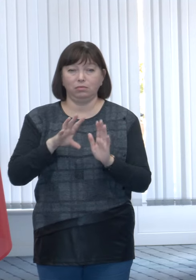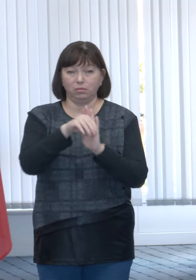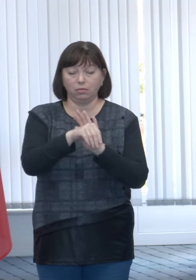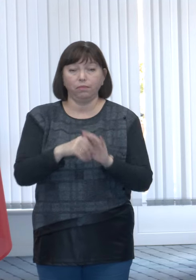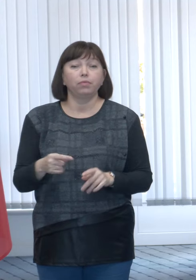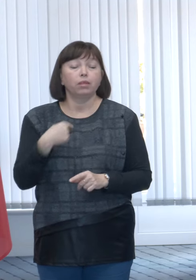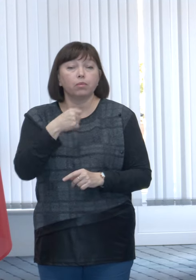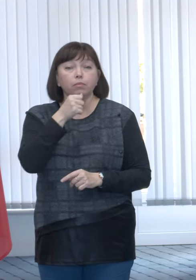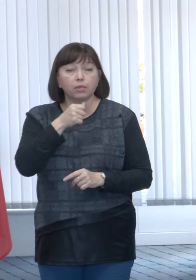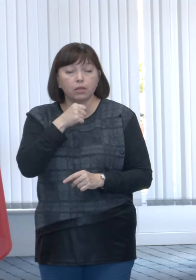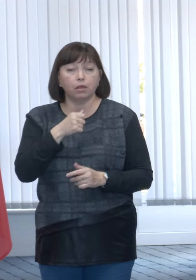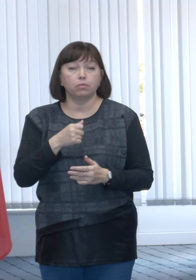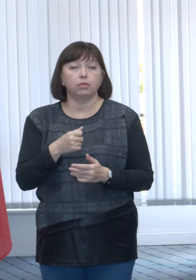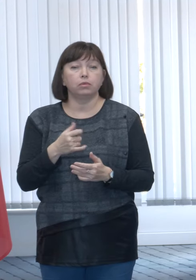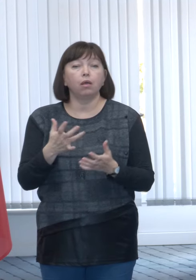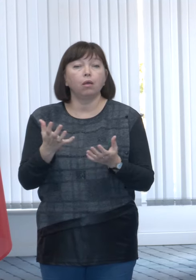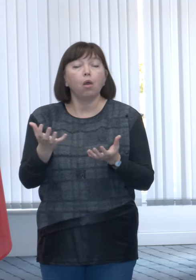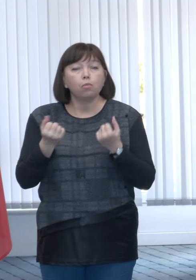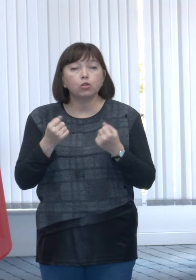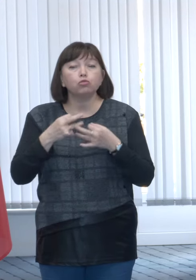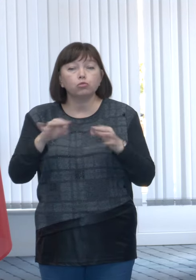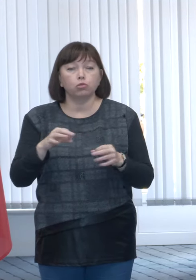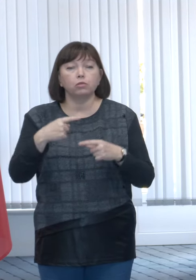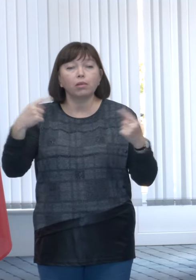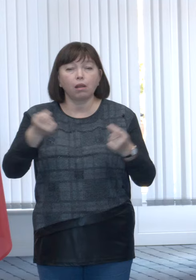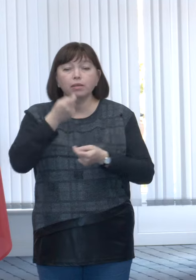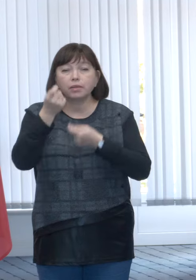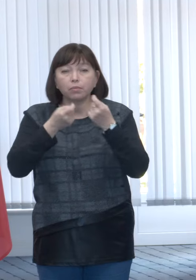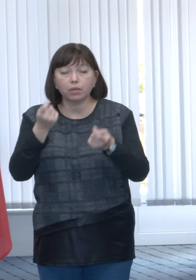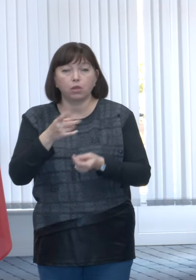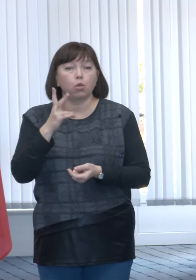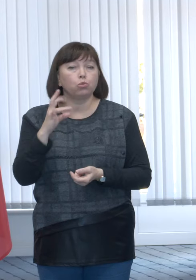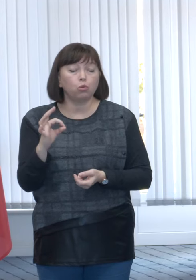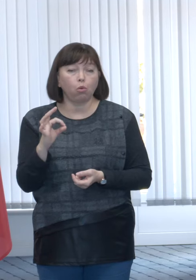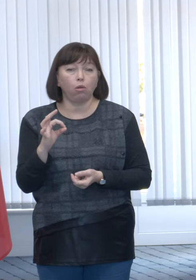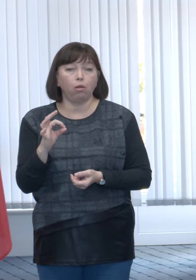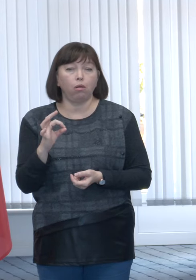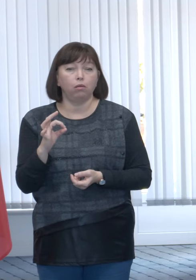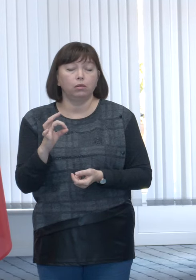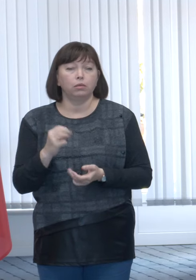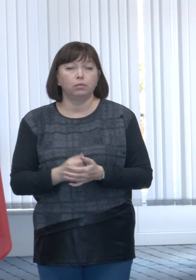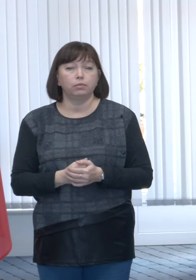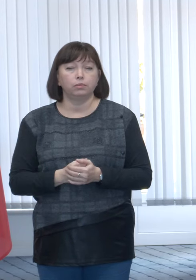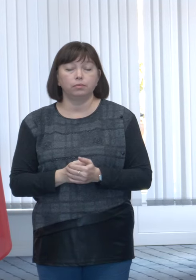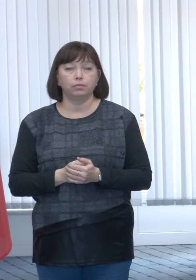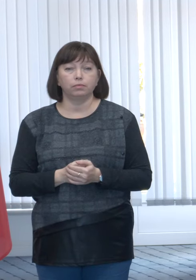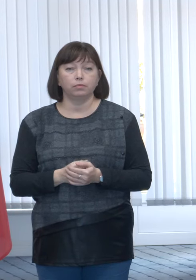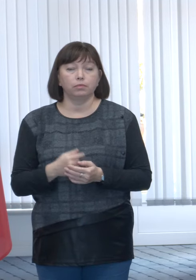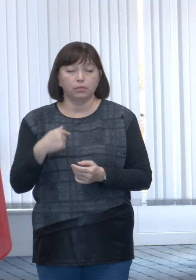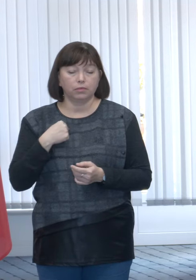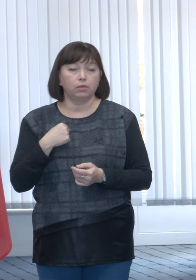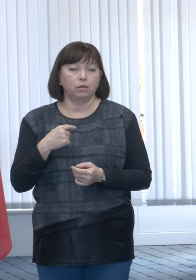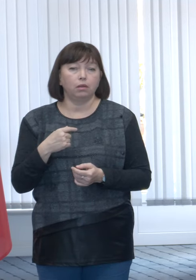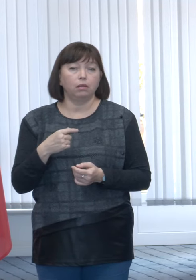Deci, noi încercăm să avem acces la cât mai multe detalii, dar eu nu am să